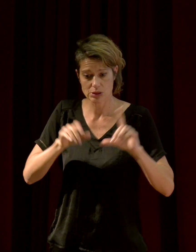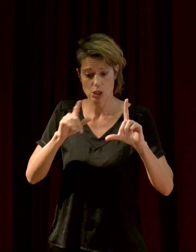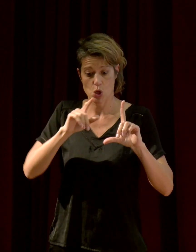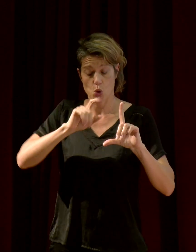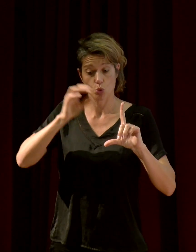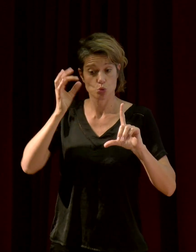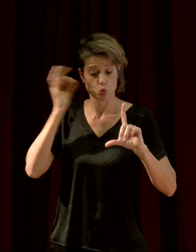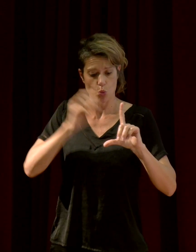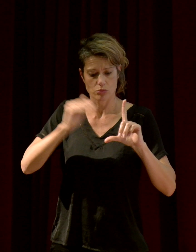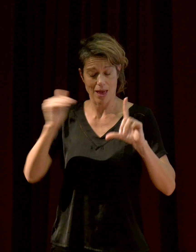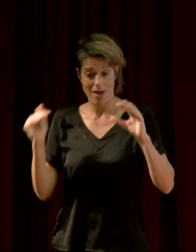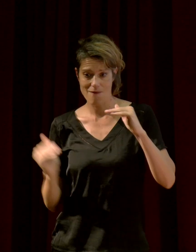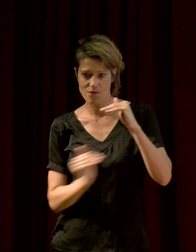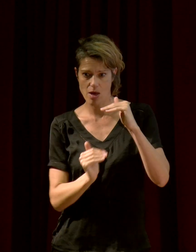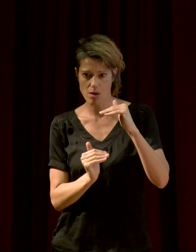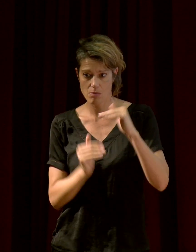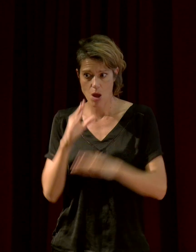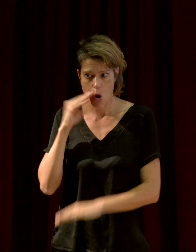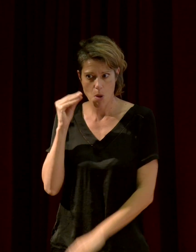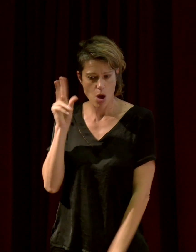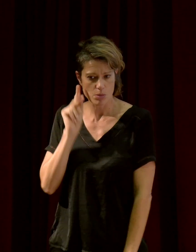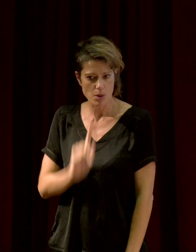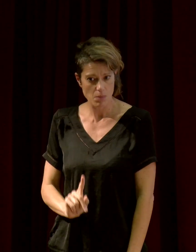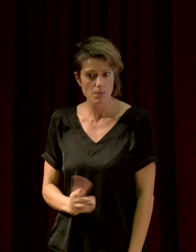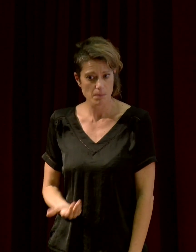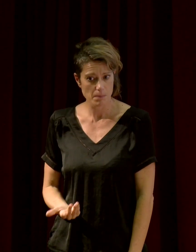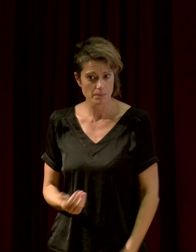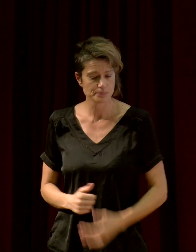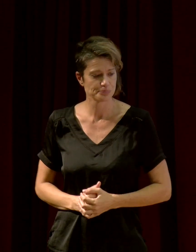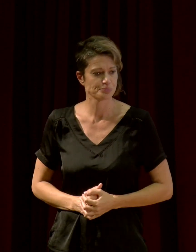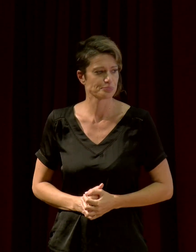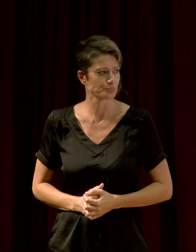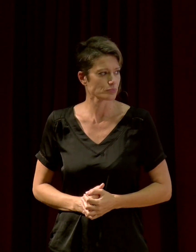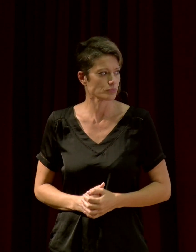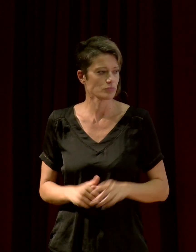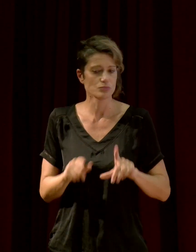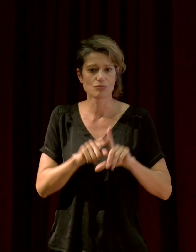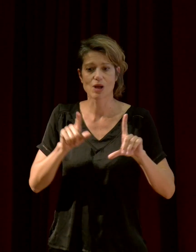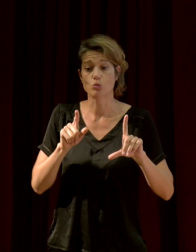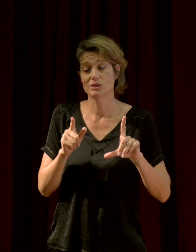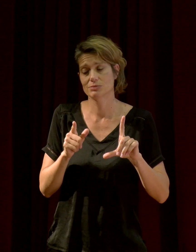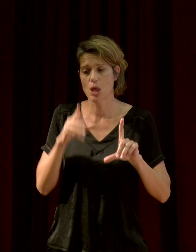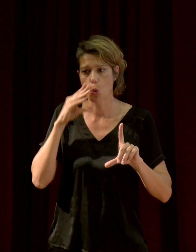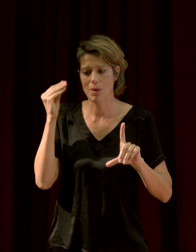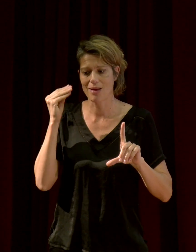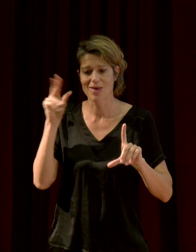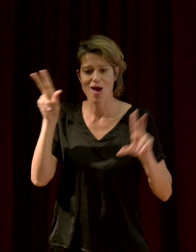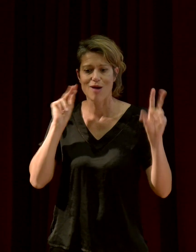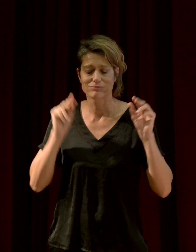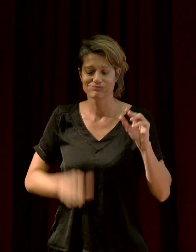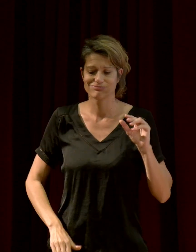le domaine de l'audible. Donc, entre 20 Hz et 20 kHz, puis ça se réduit avec l'âge, malheureusement.